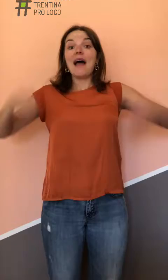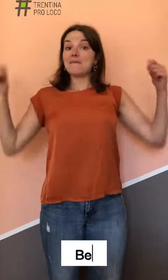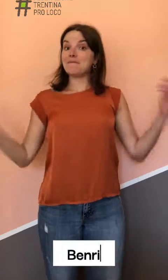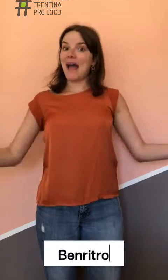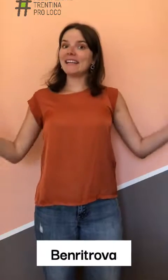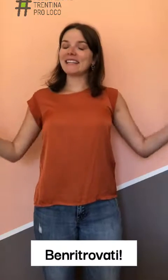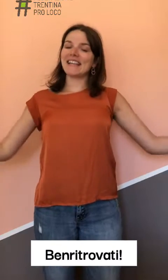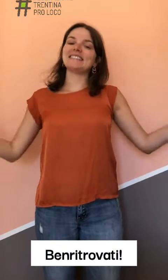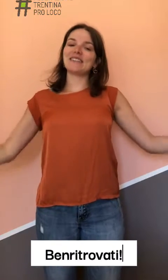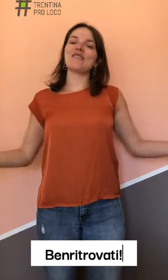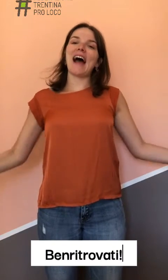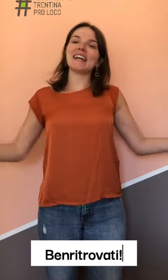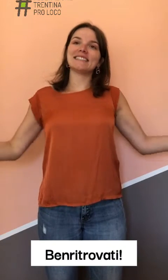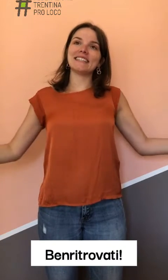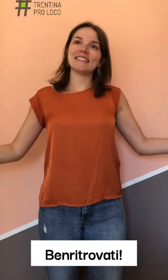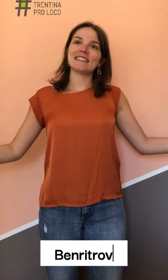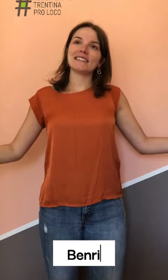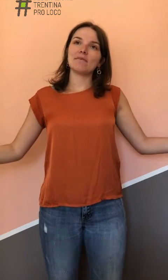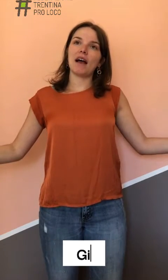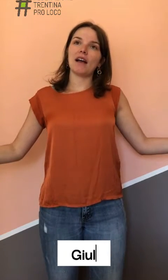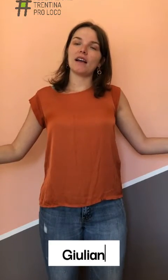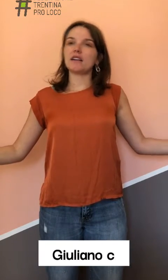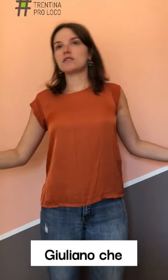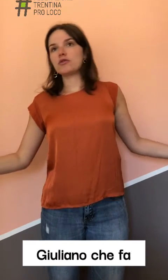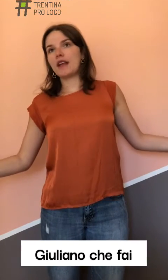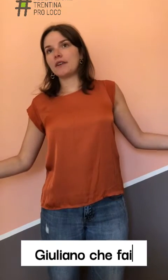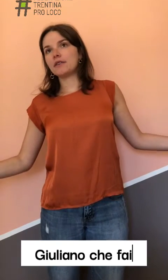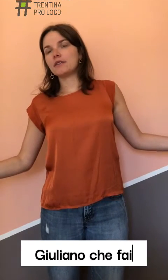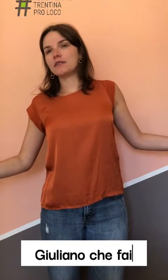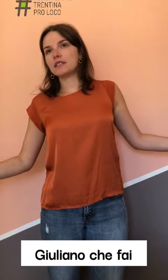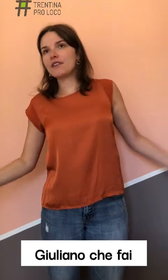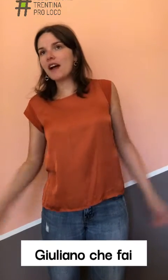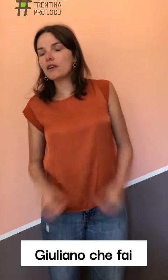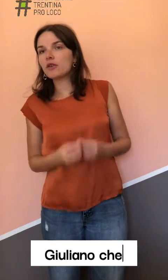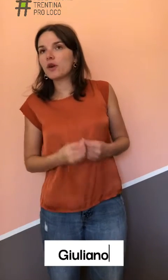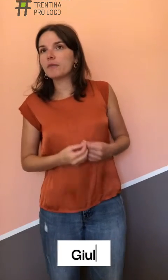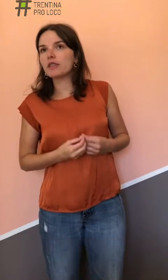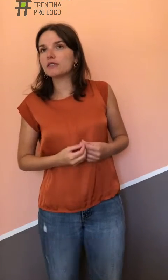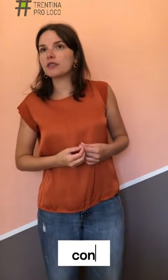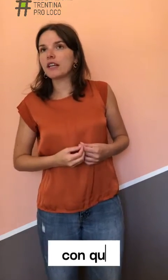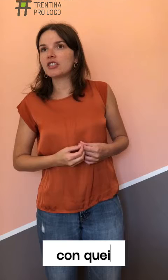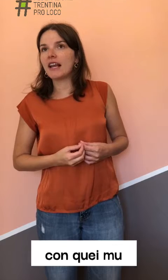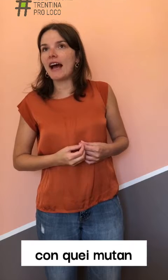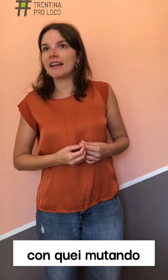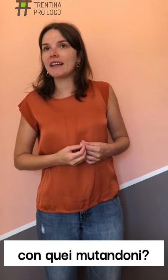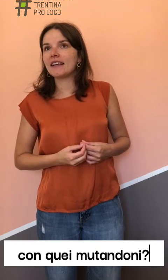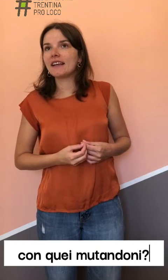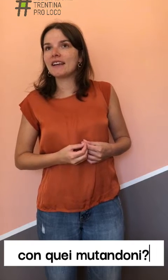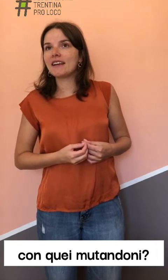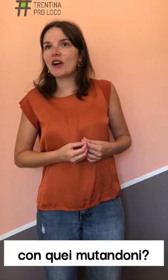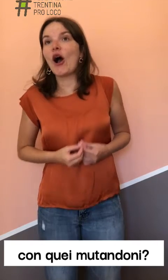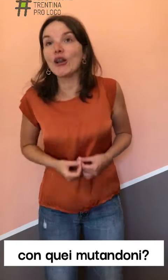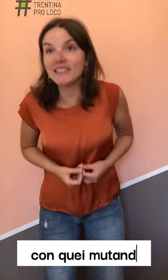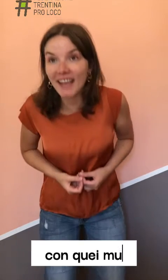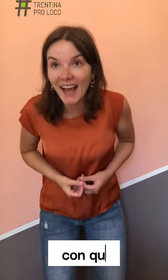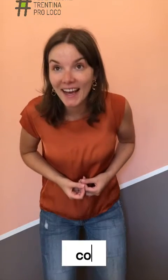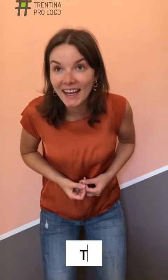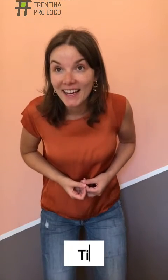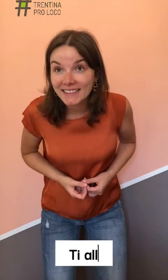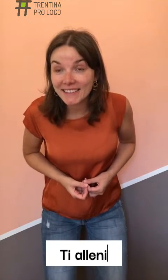Ben ritrovati! Ma, Giuliano, sa fa' con quei mudandoni ascellari? Cosa? Te